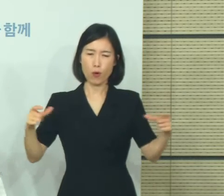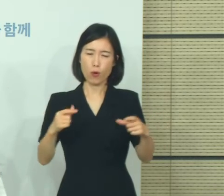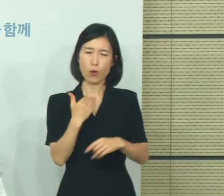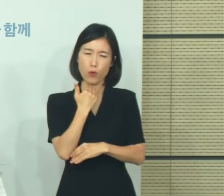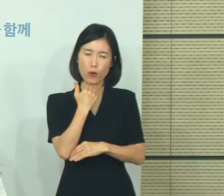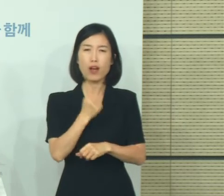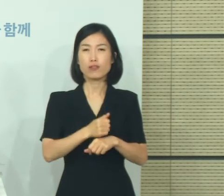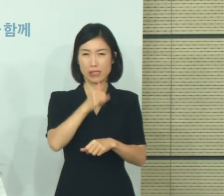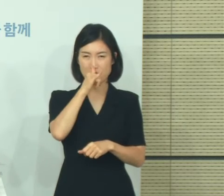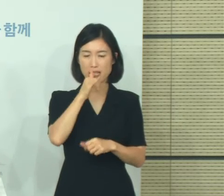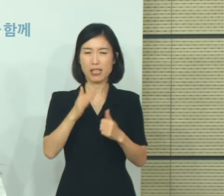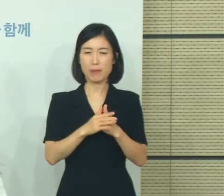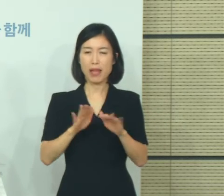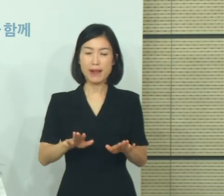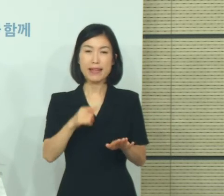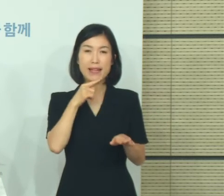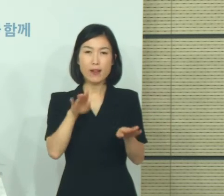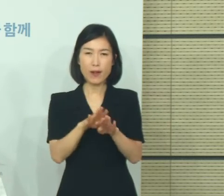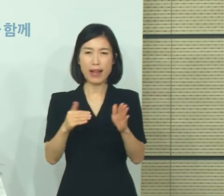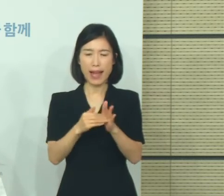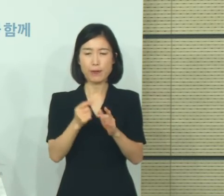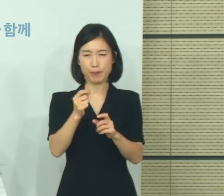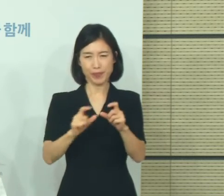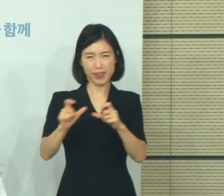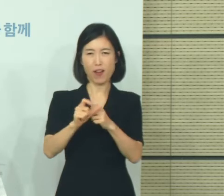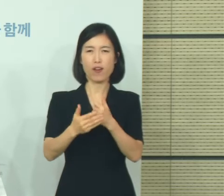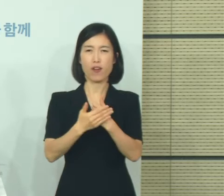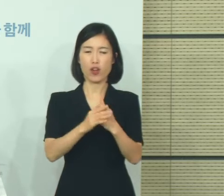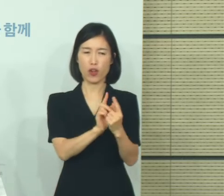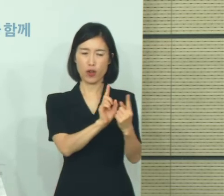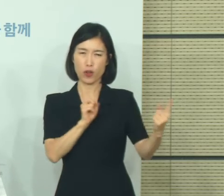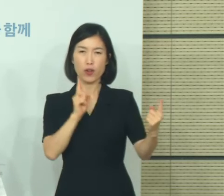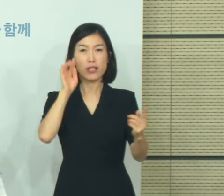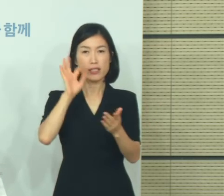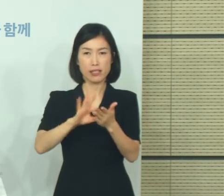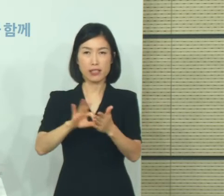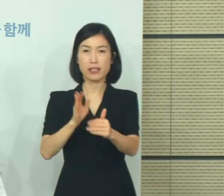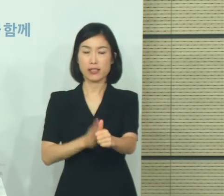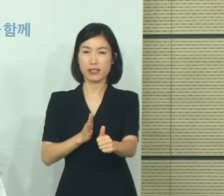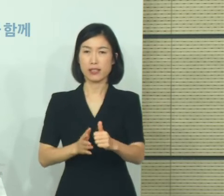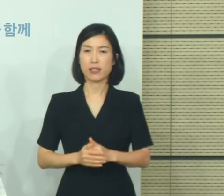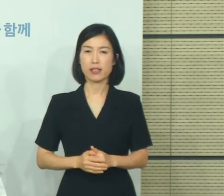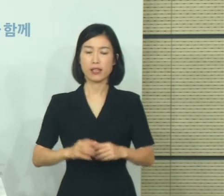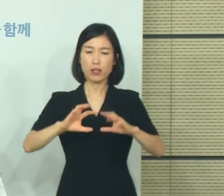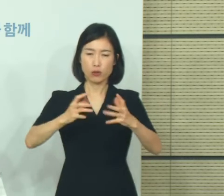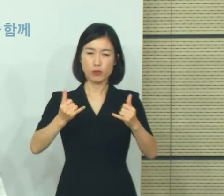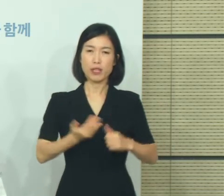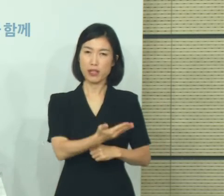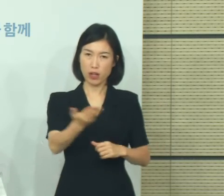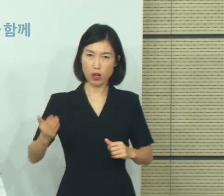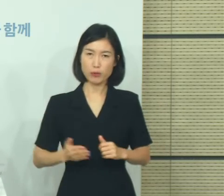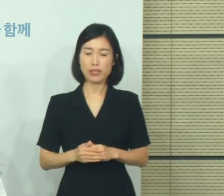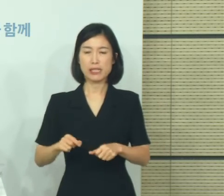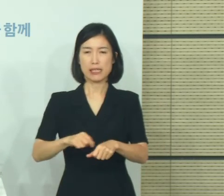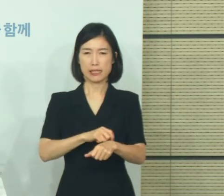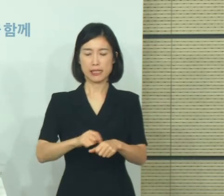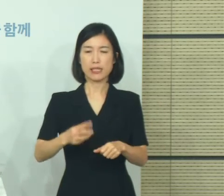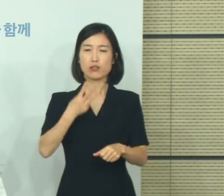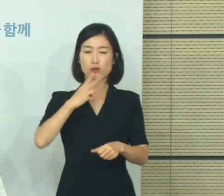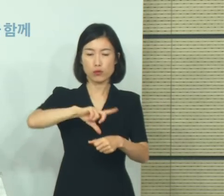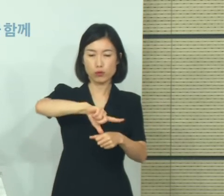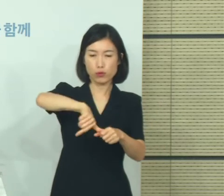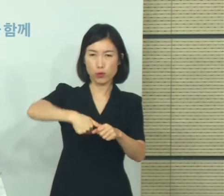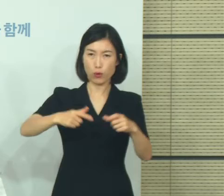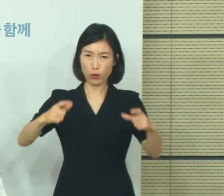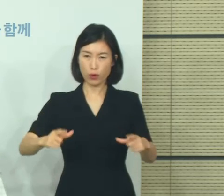조금만 더 힘을 내어주시기 바랍니다. 국민 여러분 특히 수도권 주민들께서는 주말까지